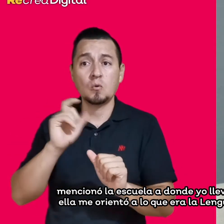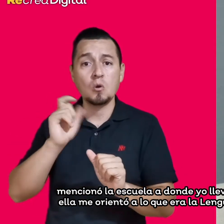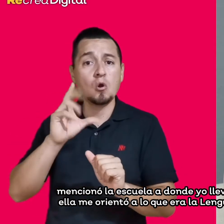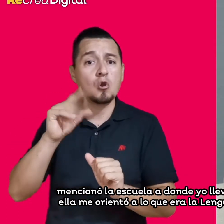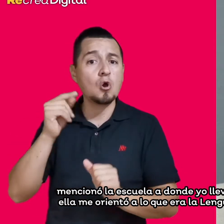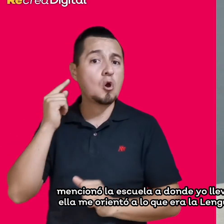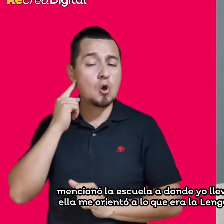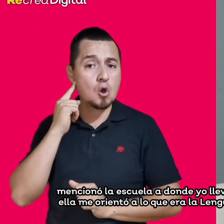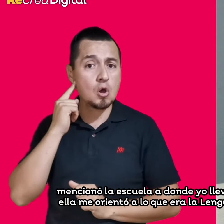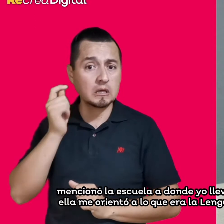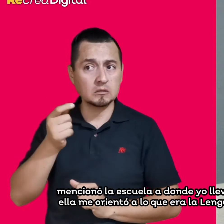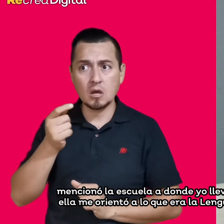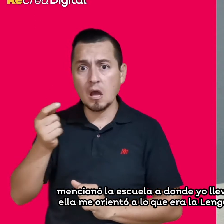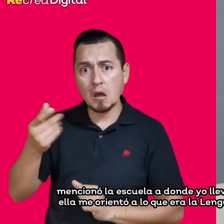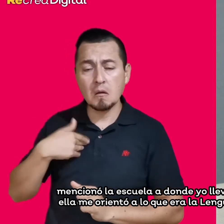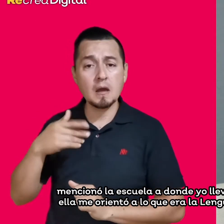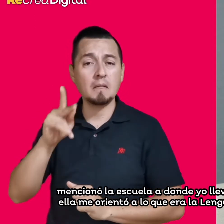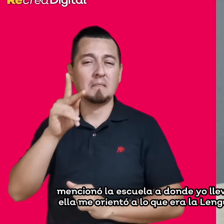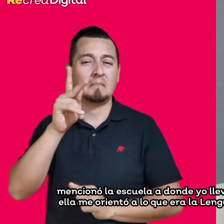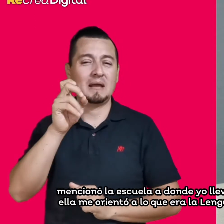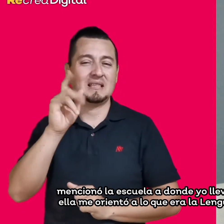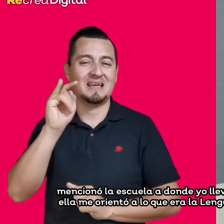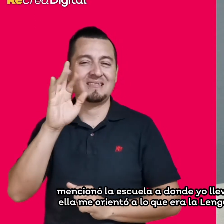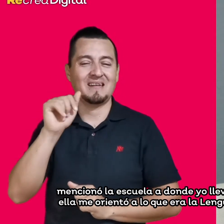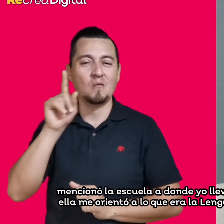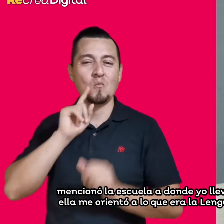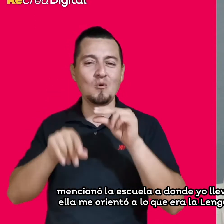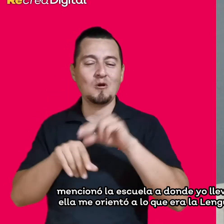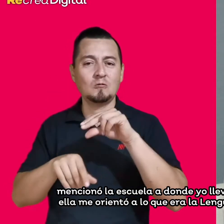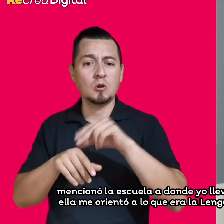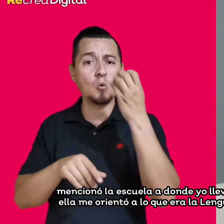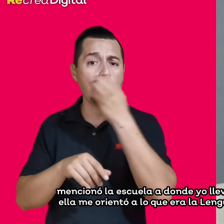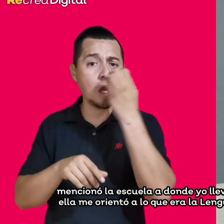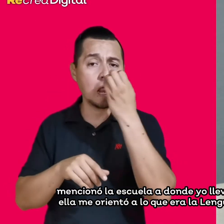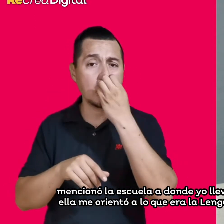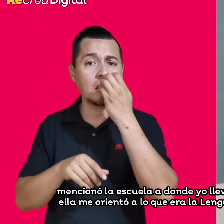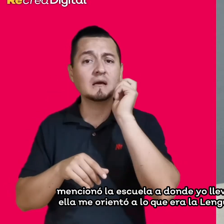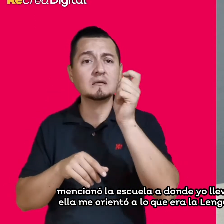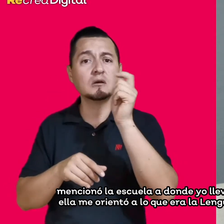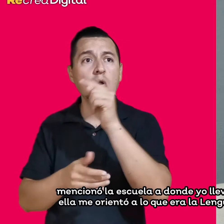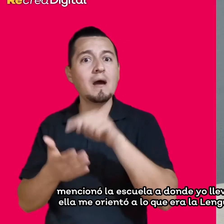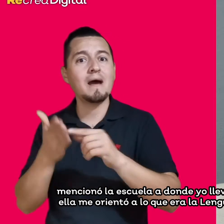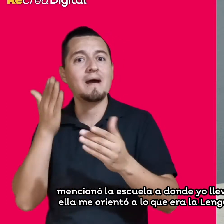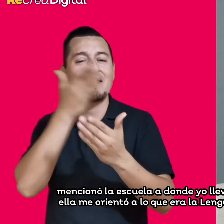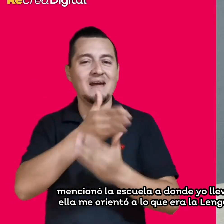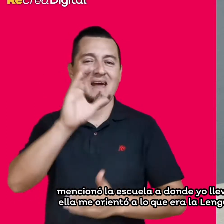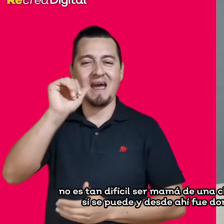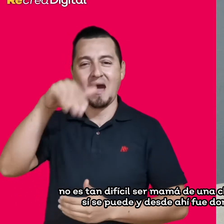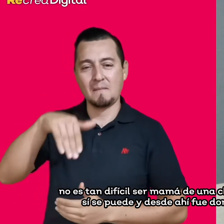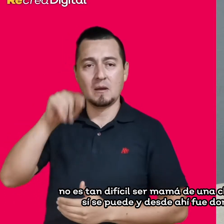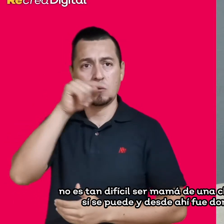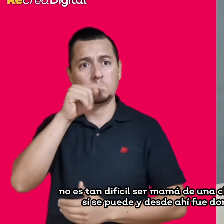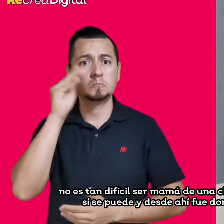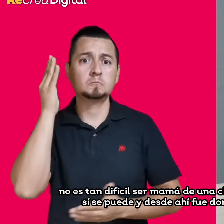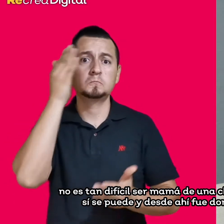a donde yo llevé a mi hija, que era un campo, y ahí ella fue la que me orientó a lo que era la lengua de señas, y fue donde yo dije, no